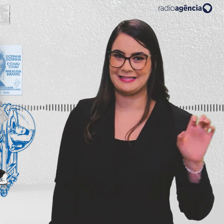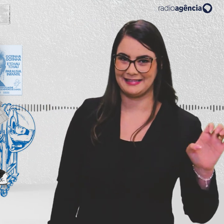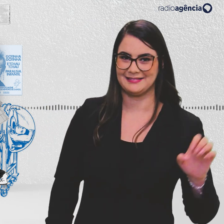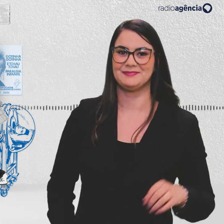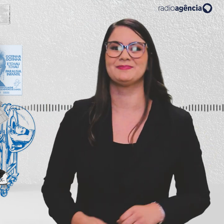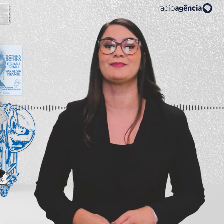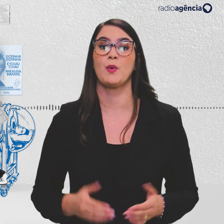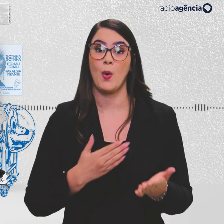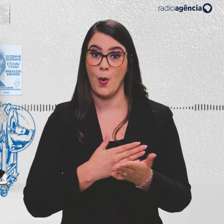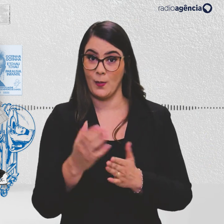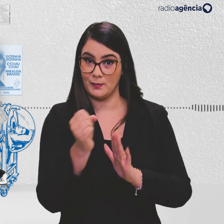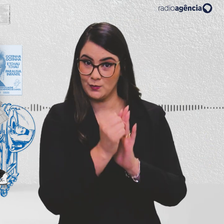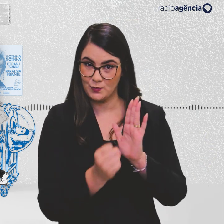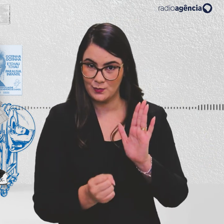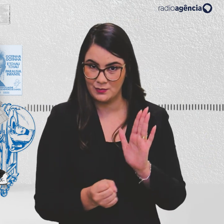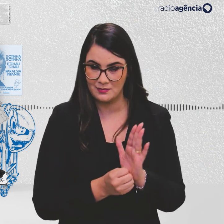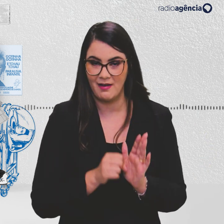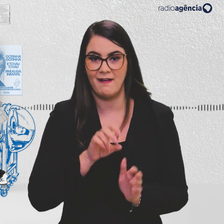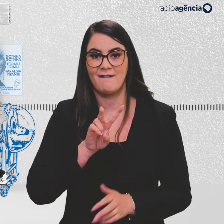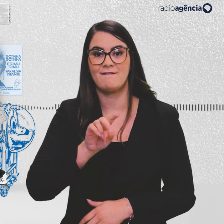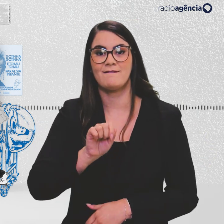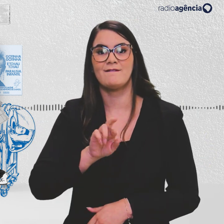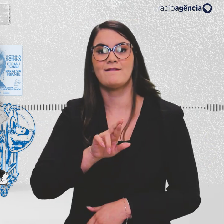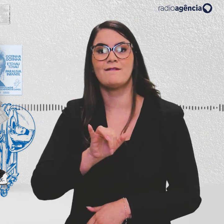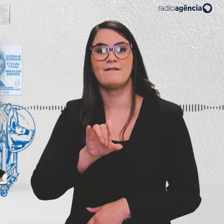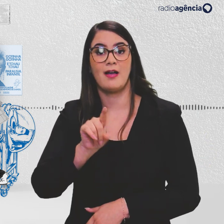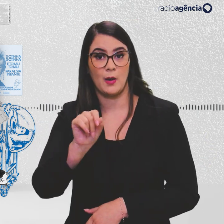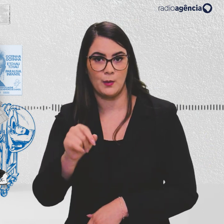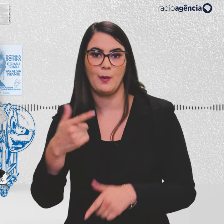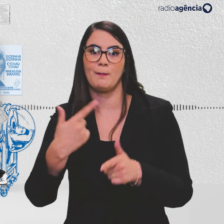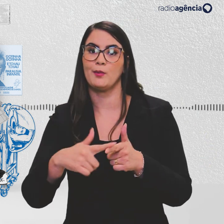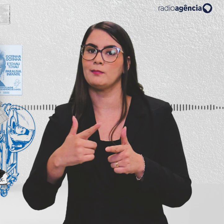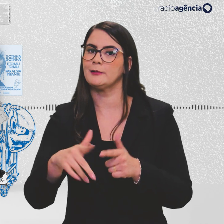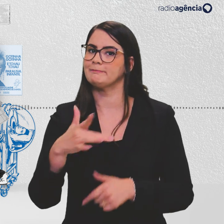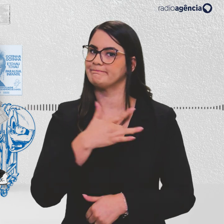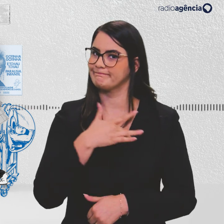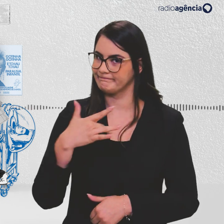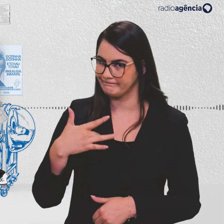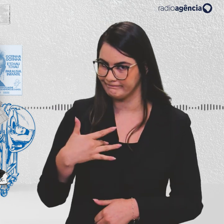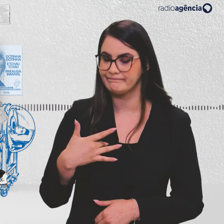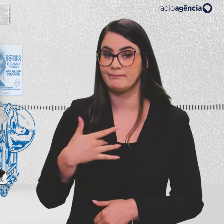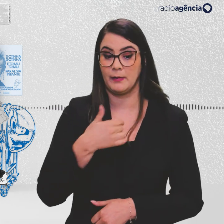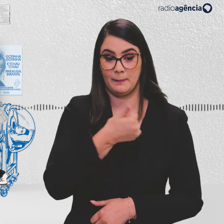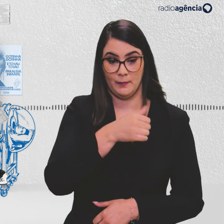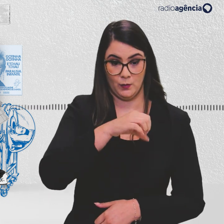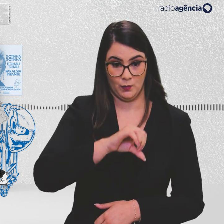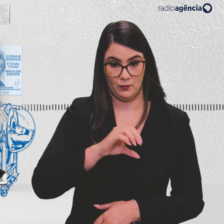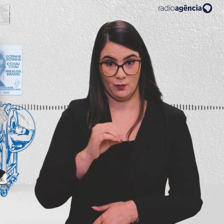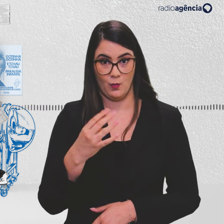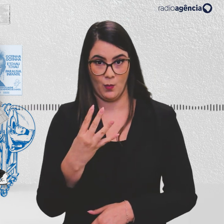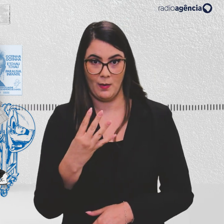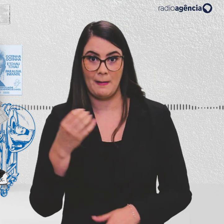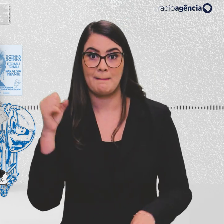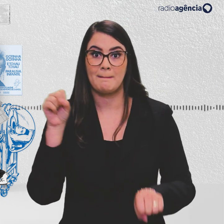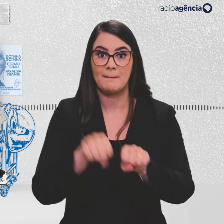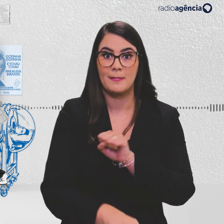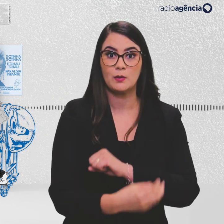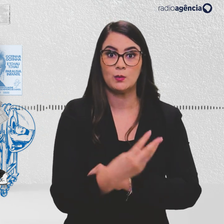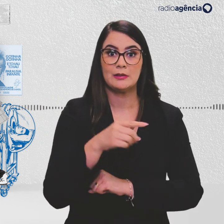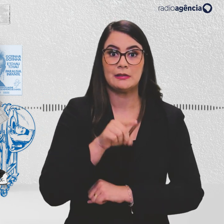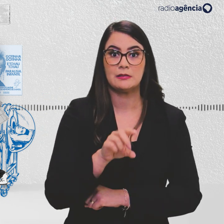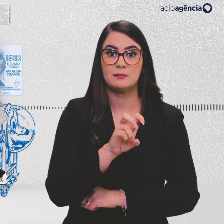Nesse início de século, a varíola era um dos grandes problemas de saúde pública. Em 1904, ela matou 3